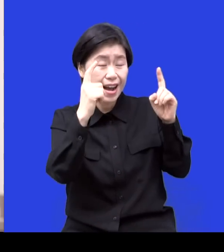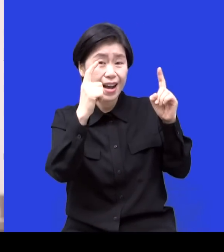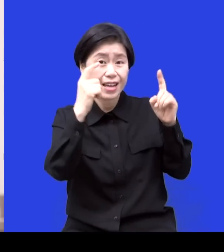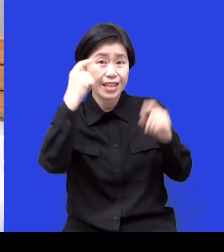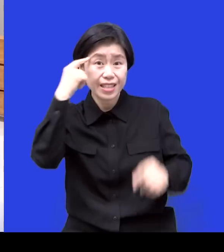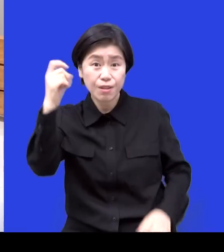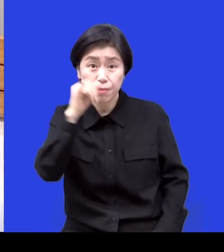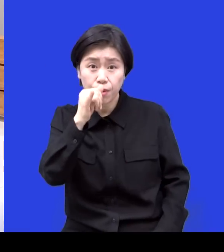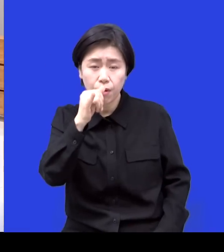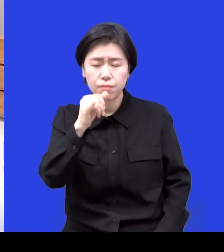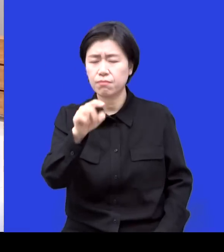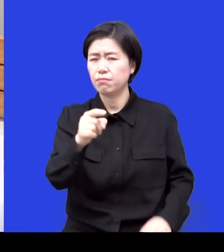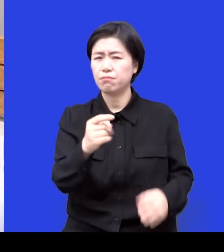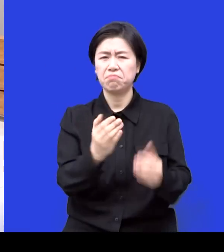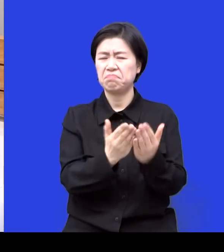오늘 이거 뭐 시사 프로그램인가.